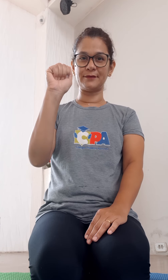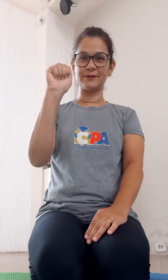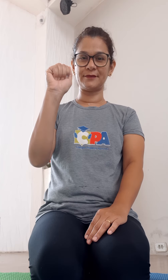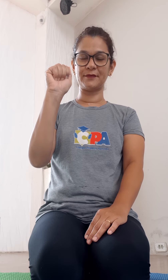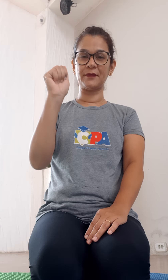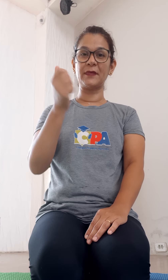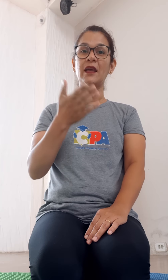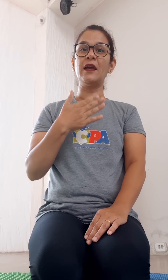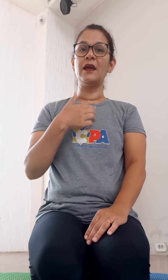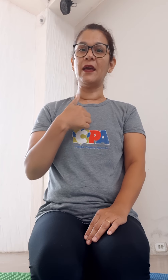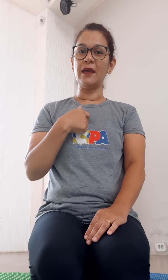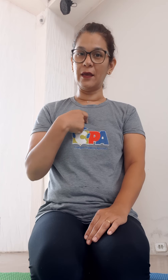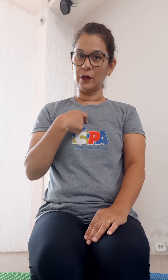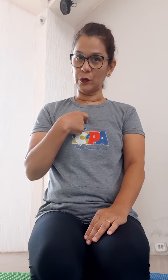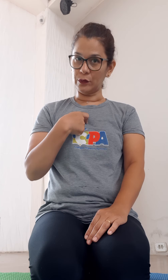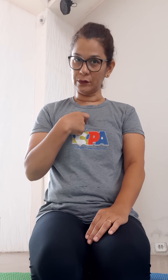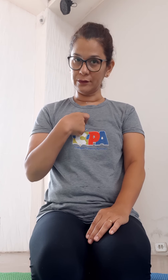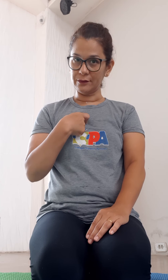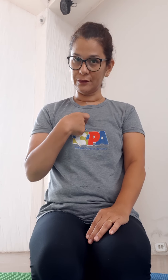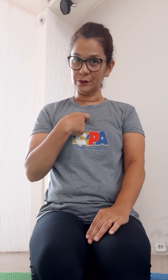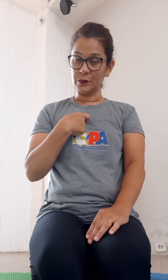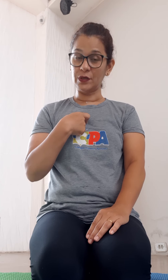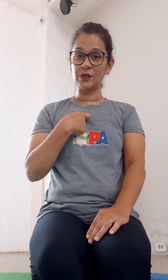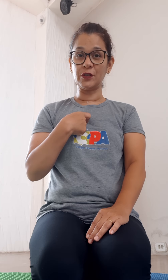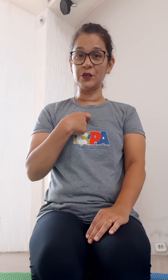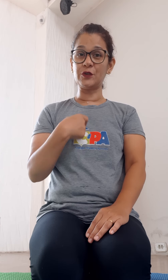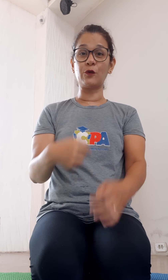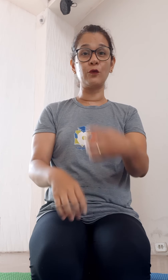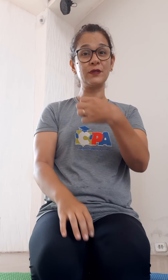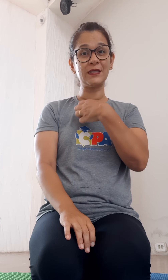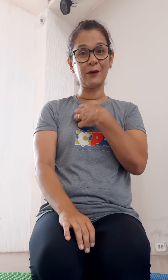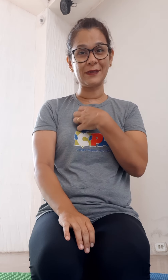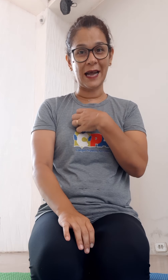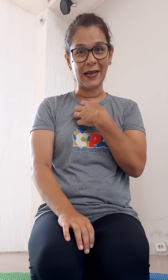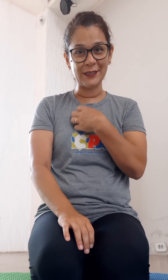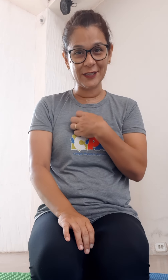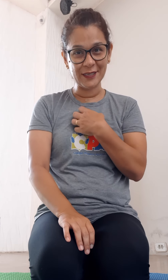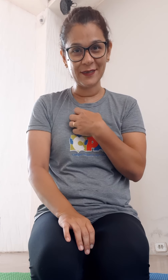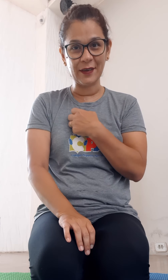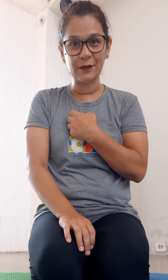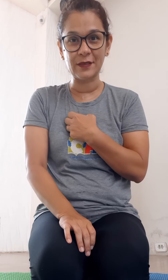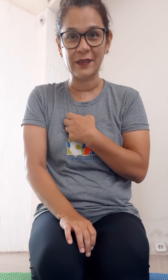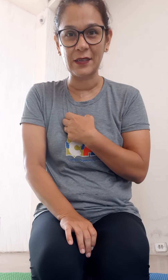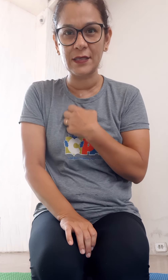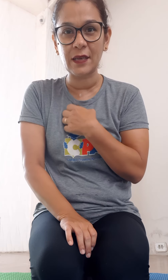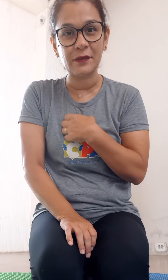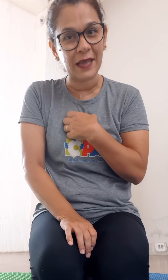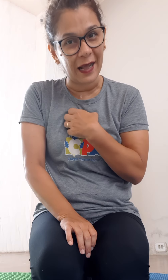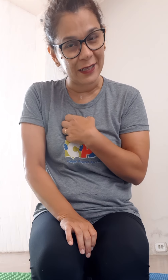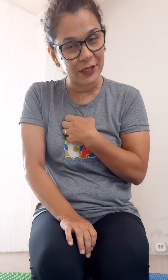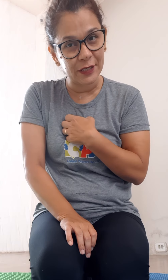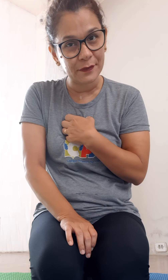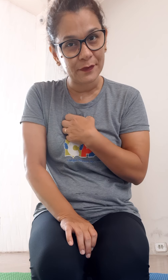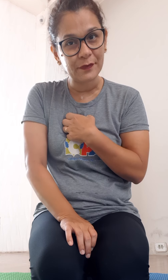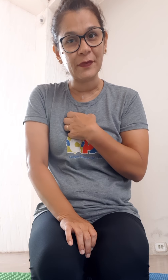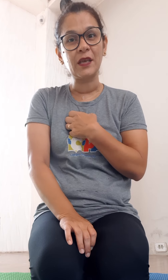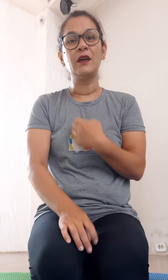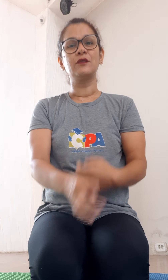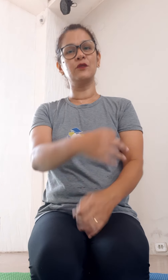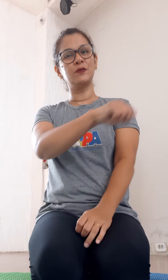eu estou com saudade, o que é o saudade, saudade dos